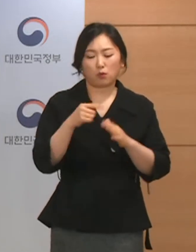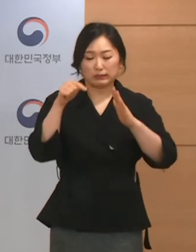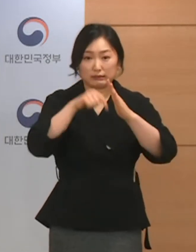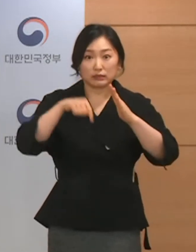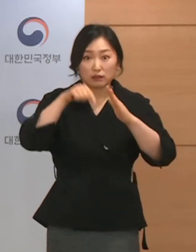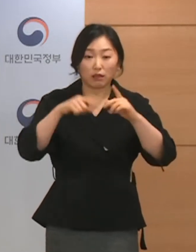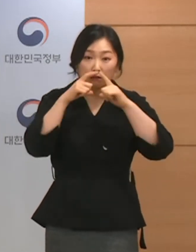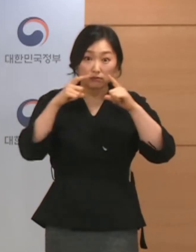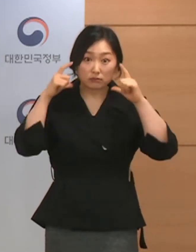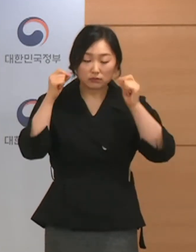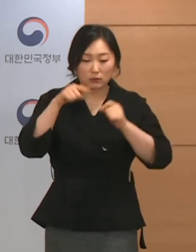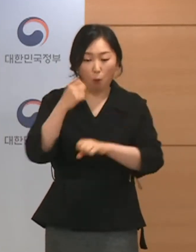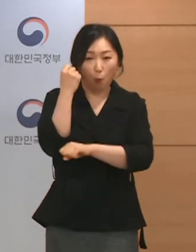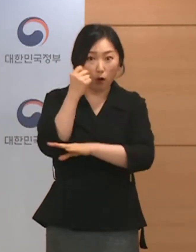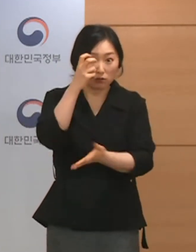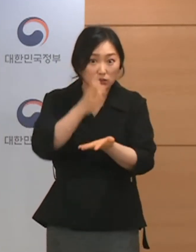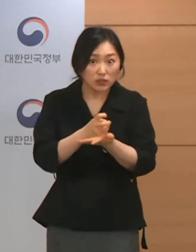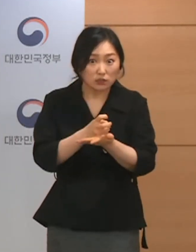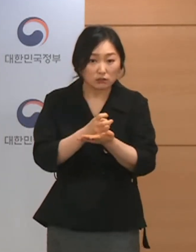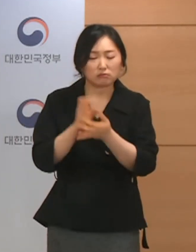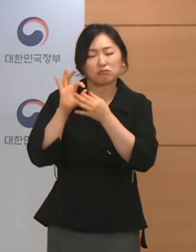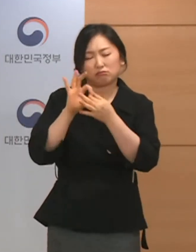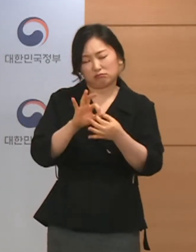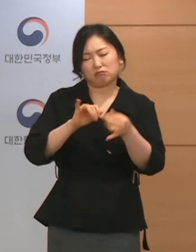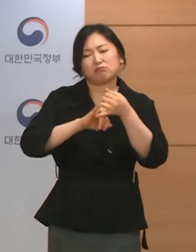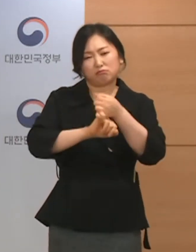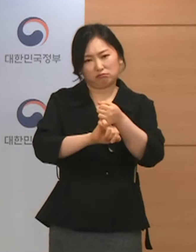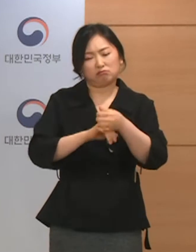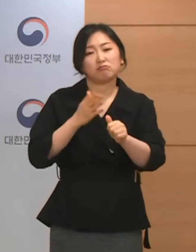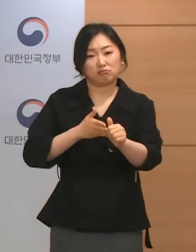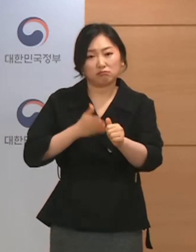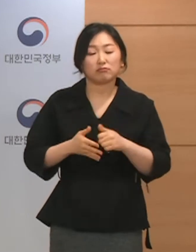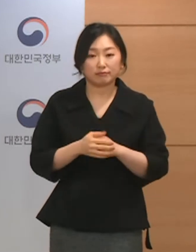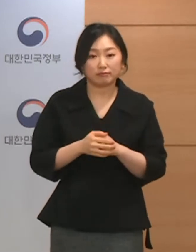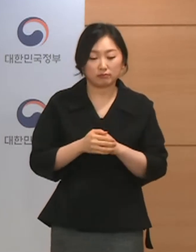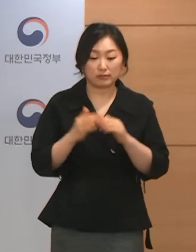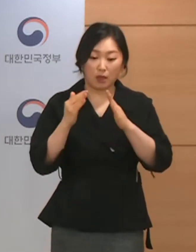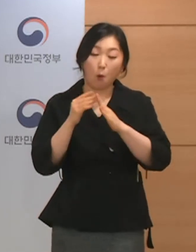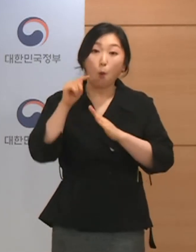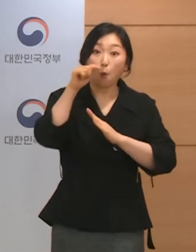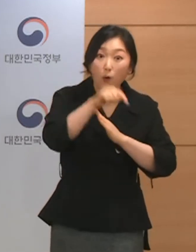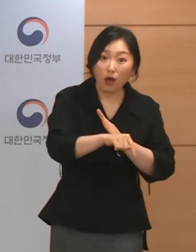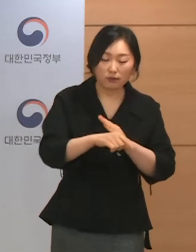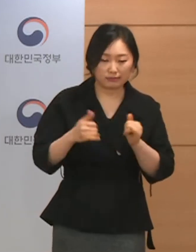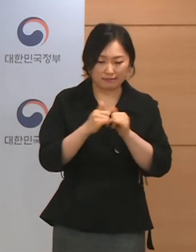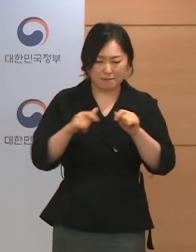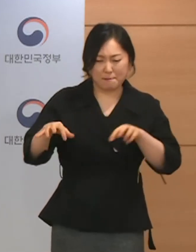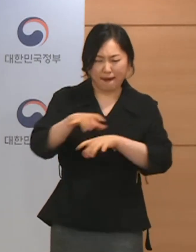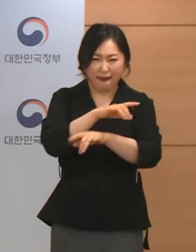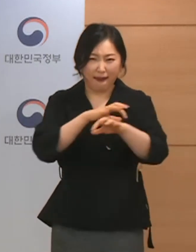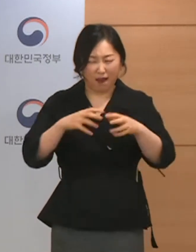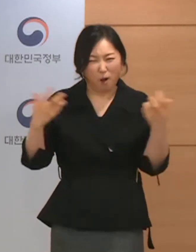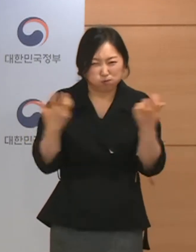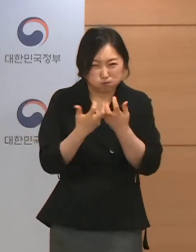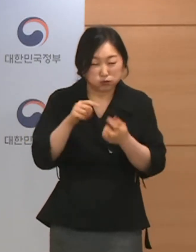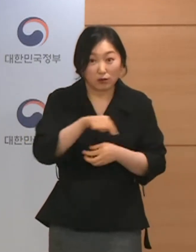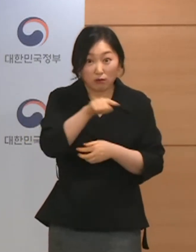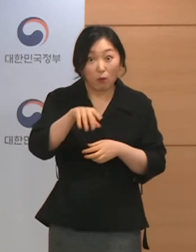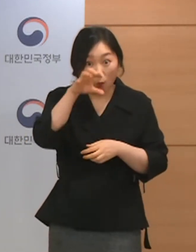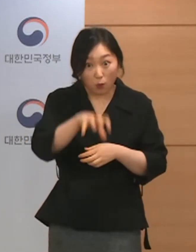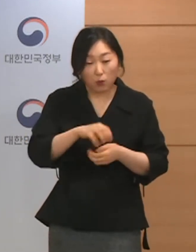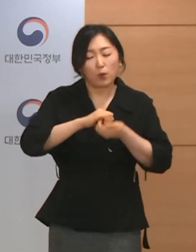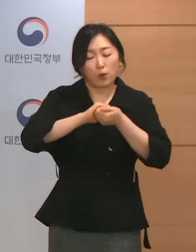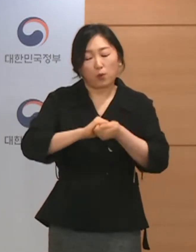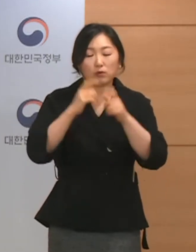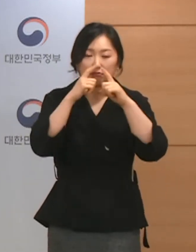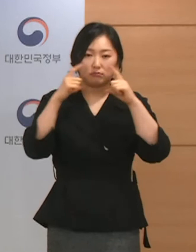착용하는 원칙은 변함이 없습니다. 실외에서도 다중이 밀집하는 경우에는 마스크를 착용하셔야